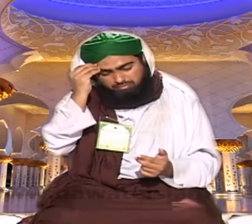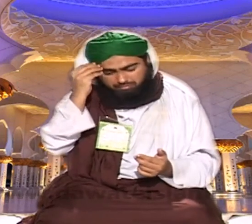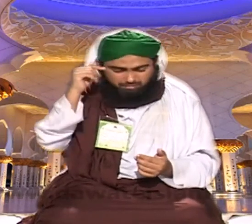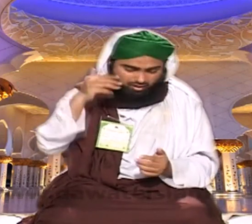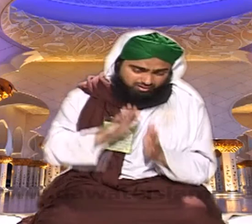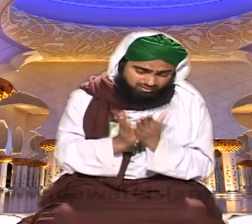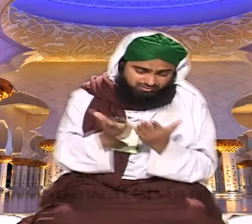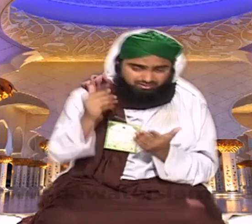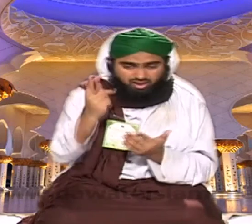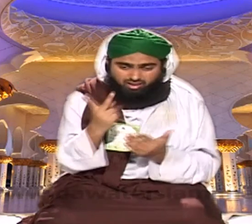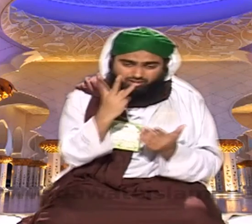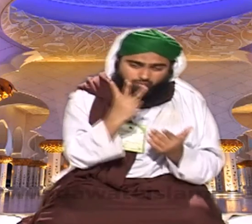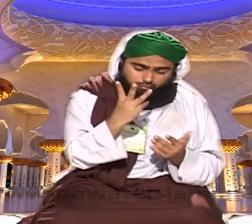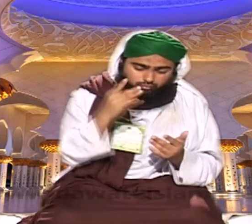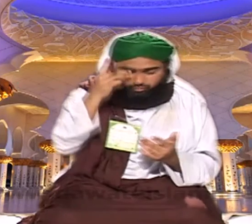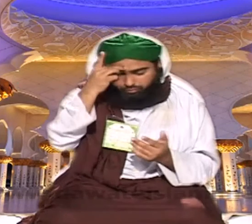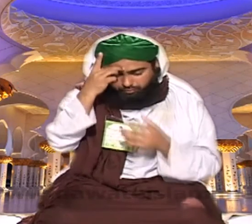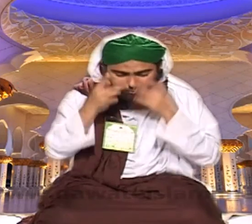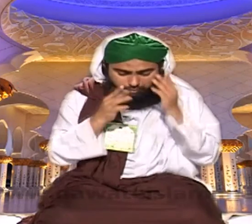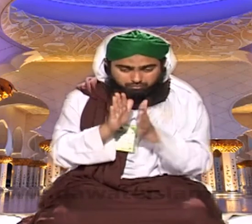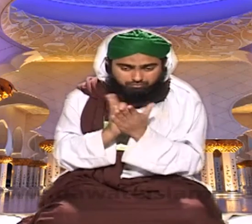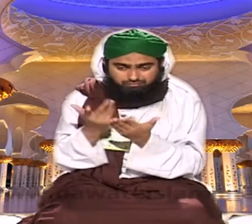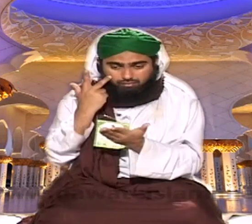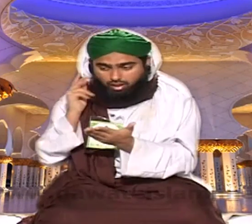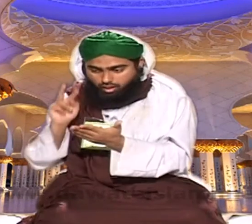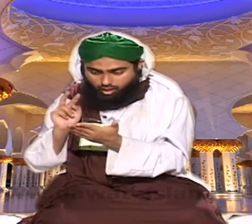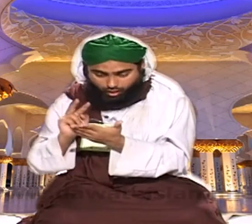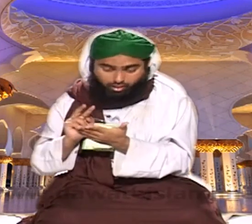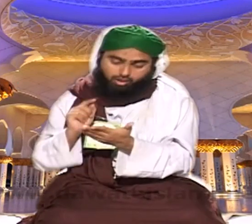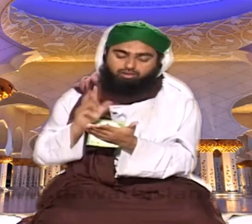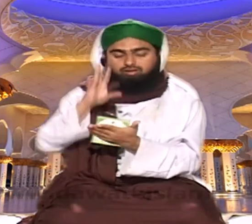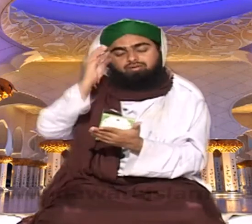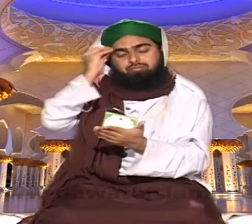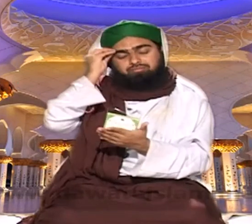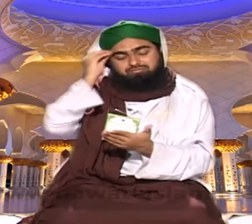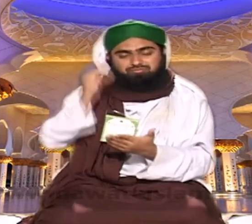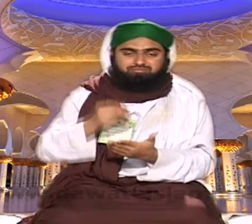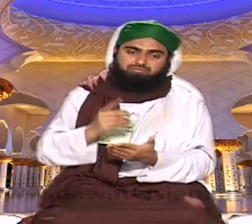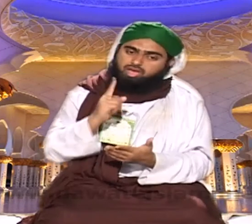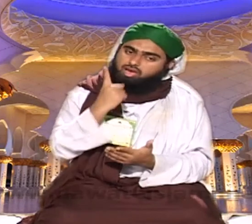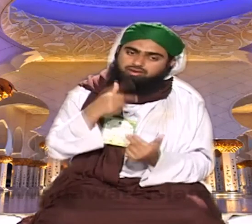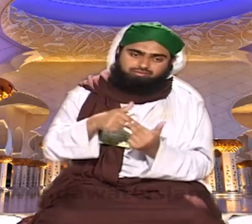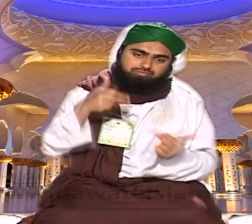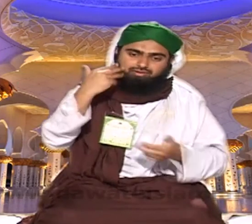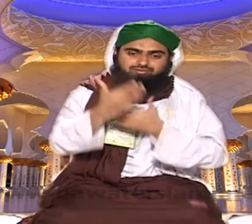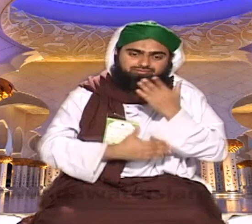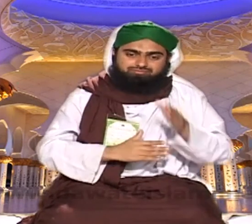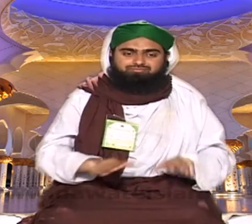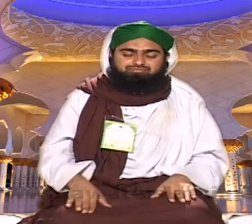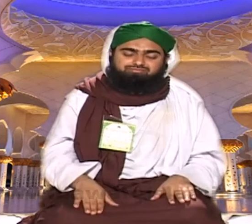کہا تھا یا کہا تھا تین بار کہا تھا یا ایک بار کہا تھا تو پھر وہ ڈائرنگ کھول کے ویڈی آجاتے ہیں گھان صاحب ایک